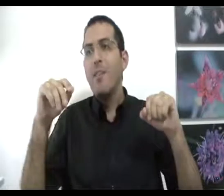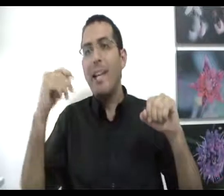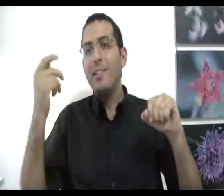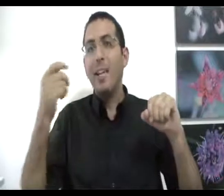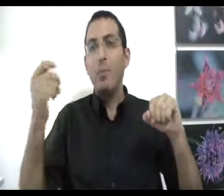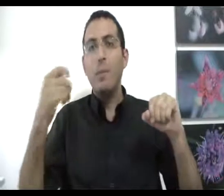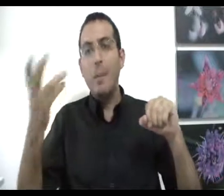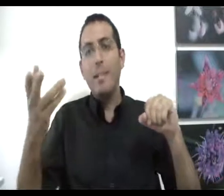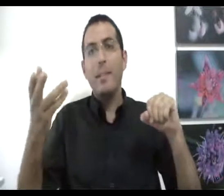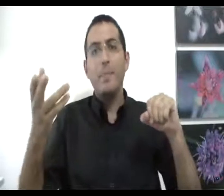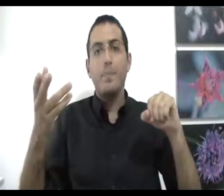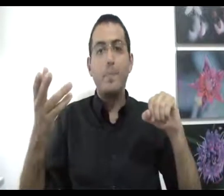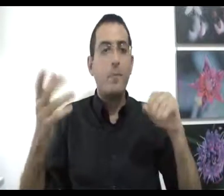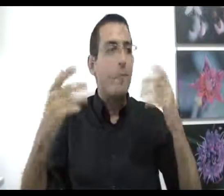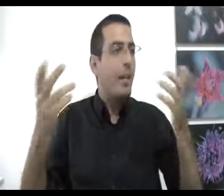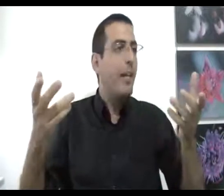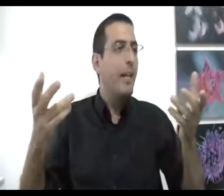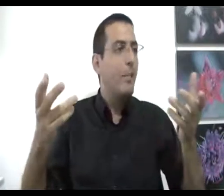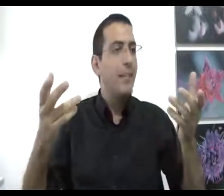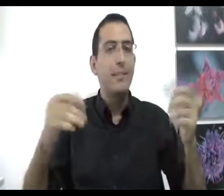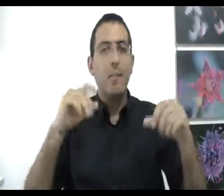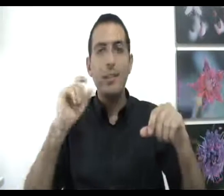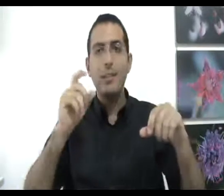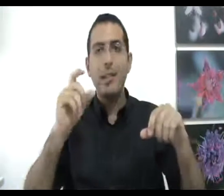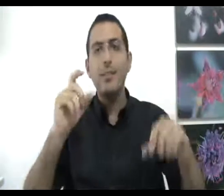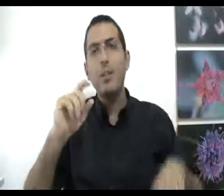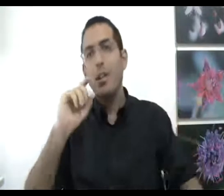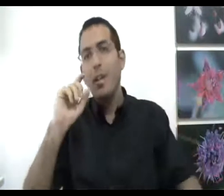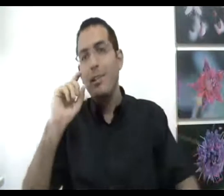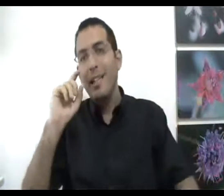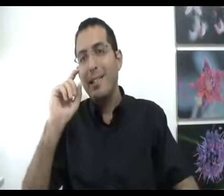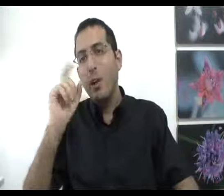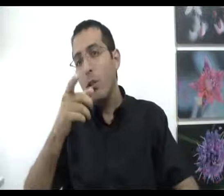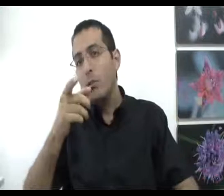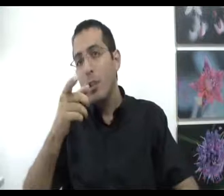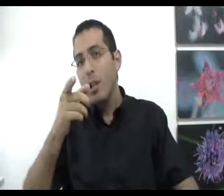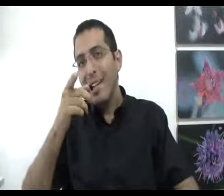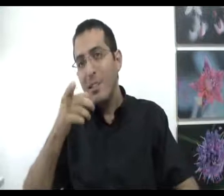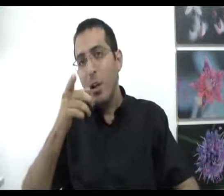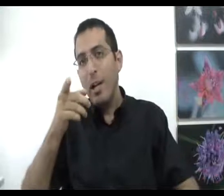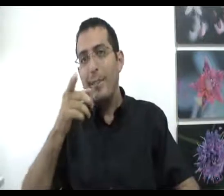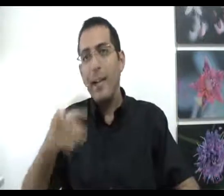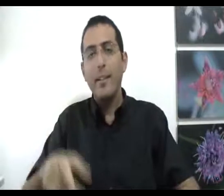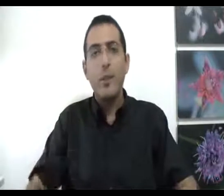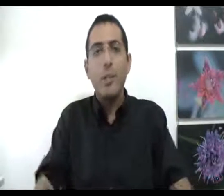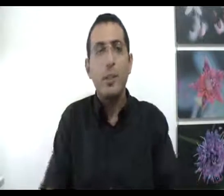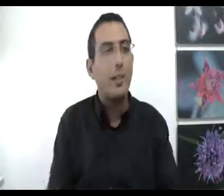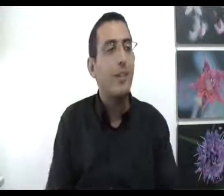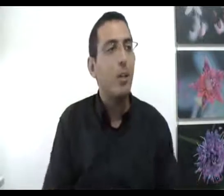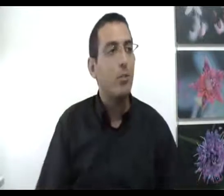וכאשר לדוגמה בא בן אדם, נגיד לקבל עצה מה שצריך לעשות זה לזהות אצלו את הנקודה שלו, לזהות